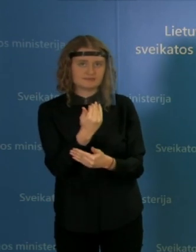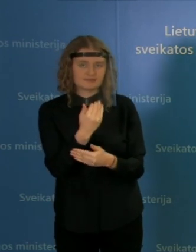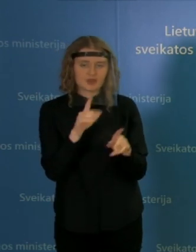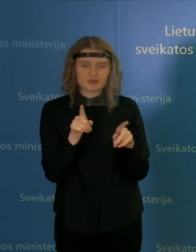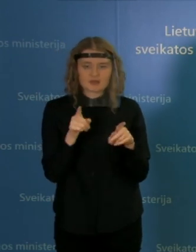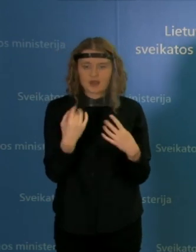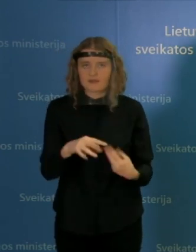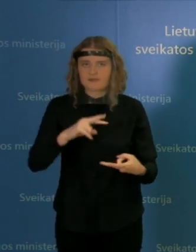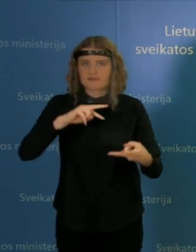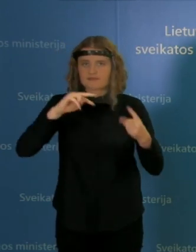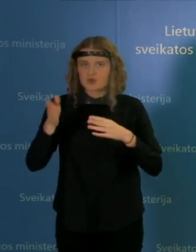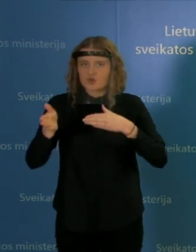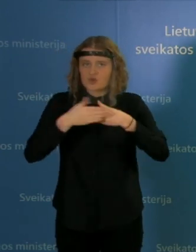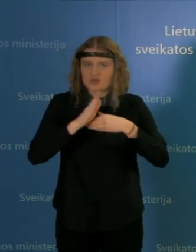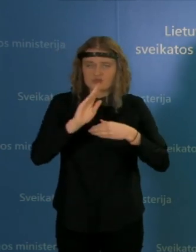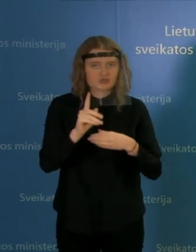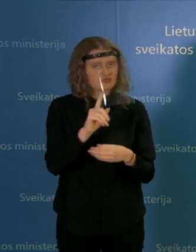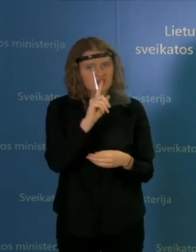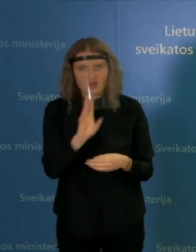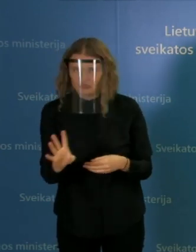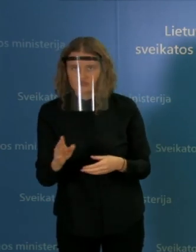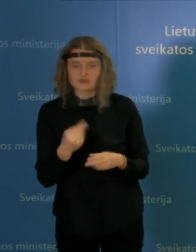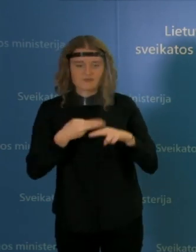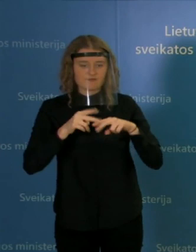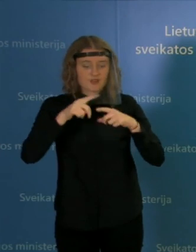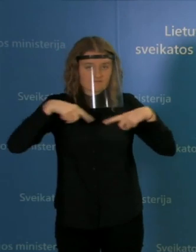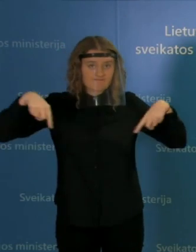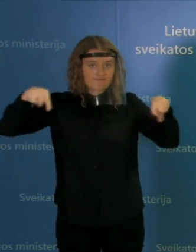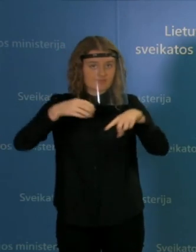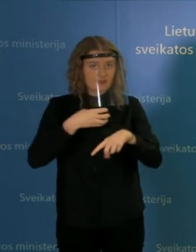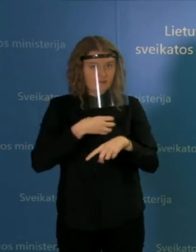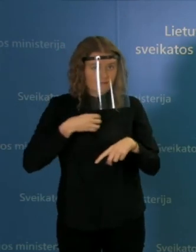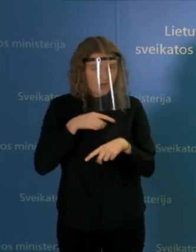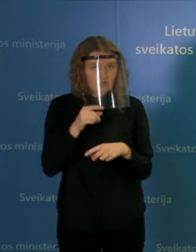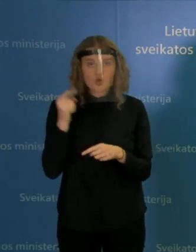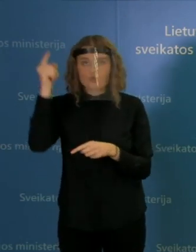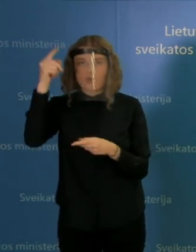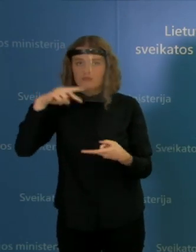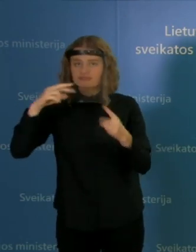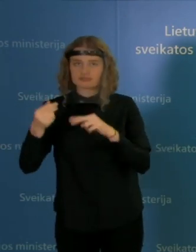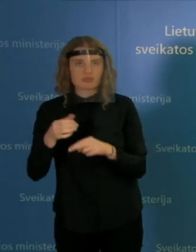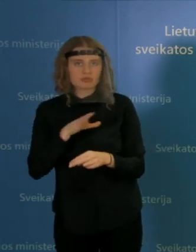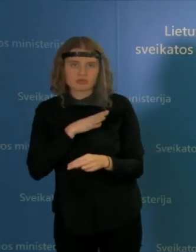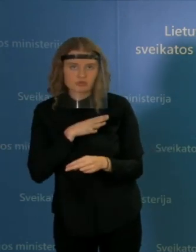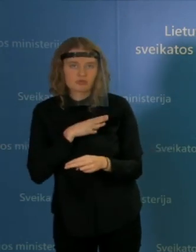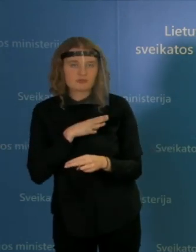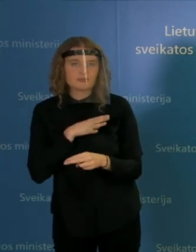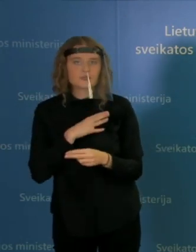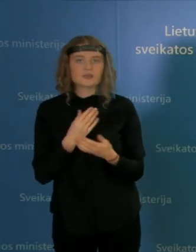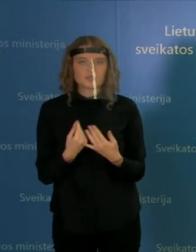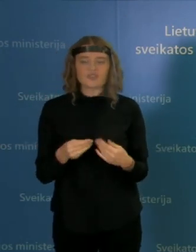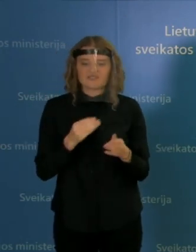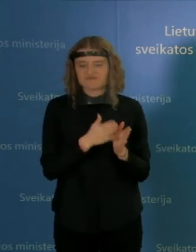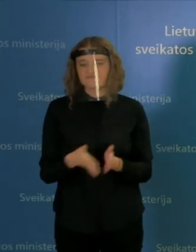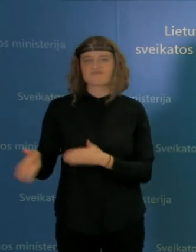iliuzijų, kad ką nors uždarysim, nes šitas sektorius, jisai neišeisi nuo tolinį darbą ir dirbo, ir dirbs.